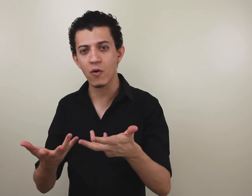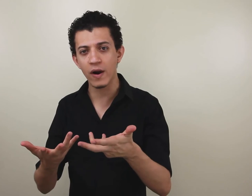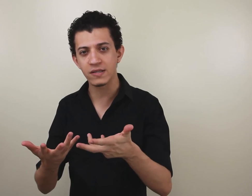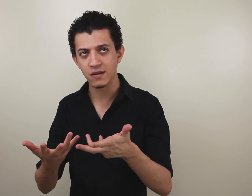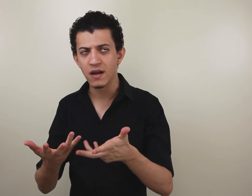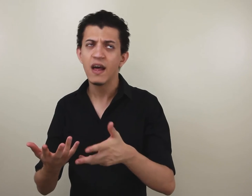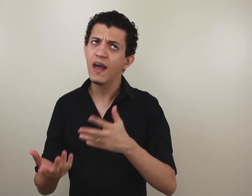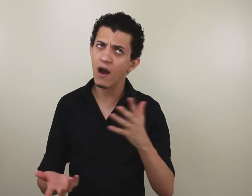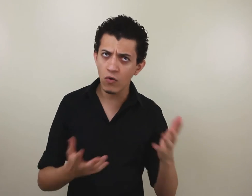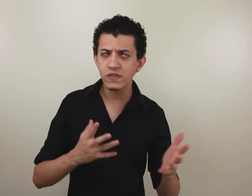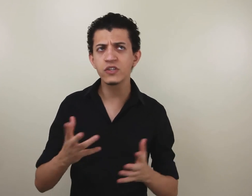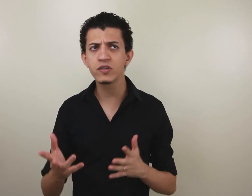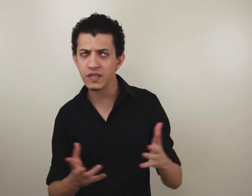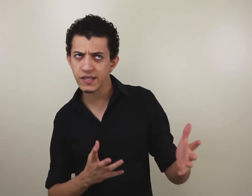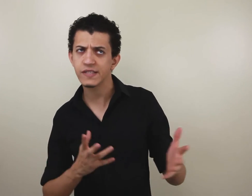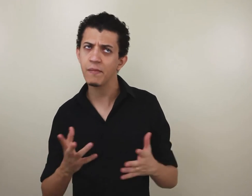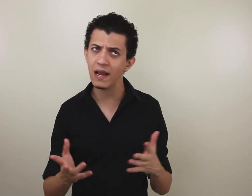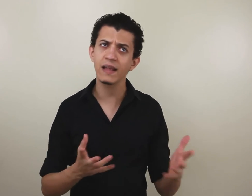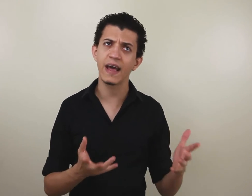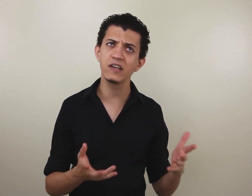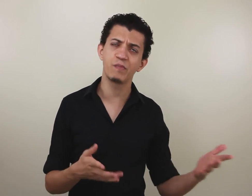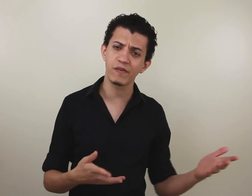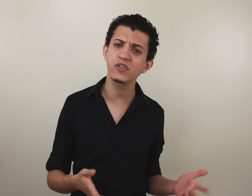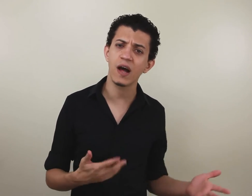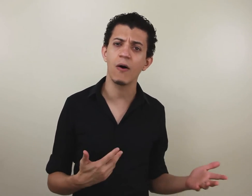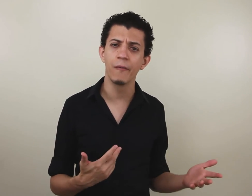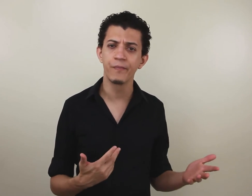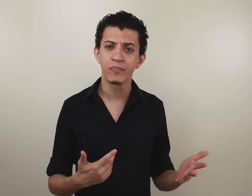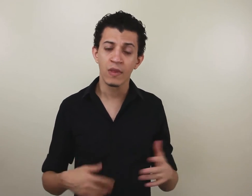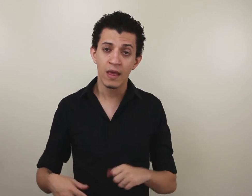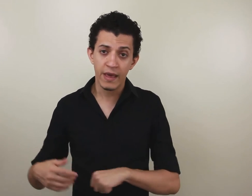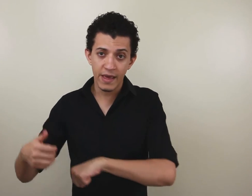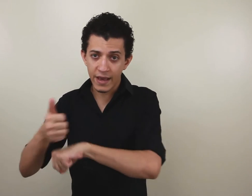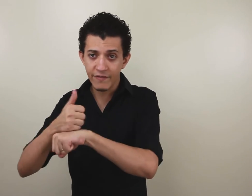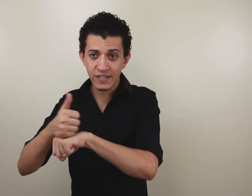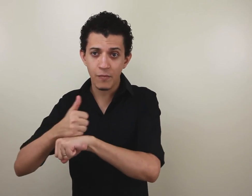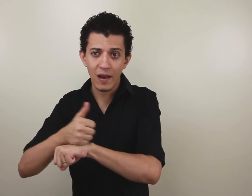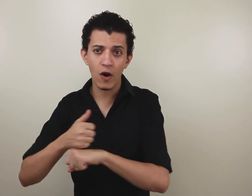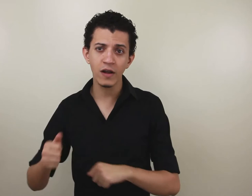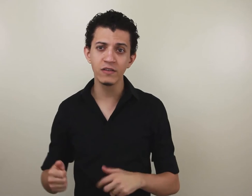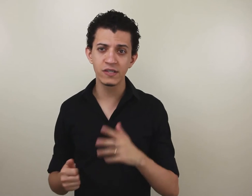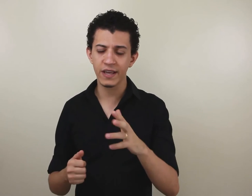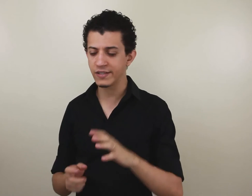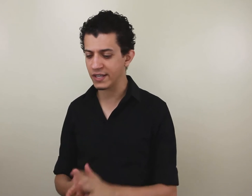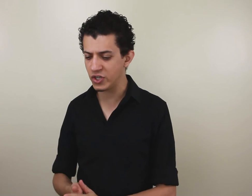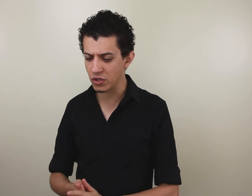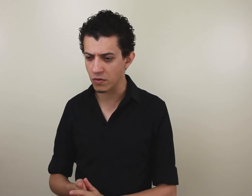coisa. Em algum sentido, isso aí se assemelha à ideia de profissional. E aqui vai ser melhor no seguinte sentido.